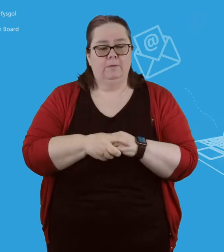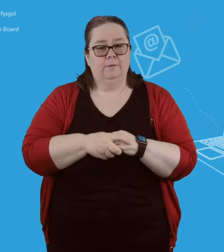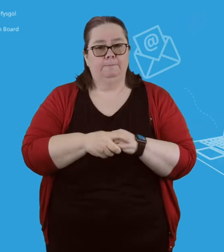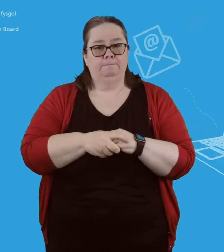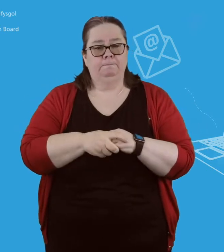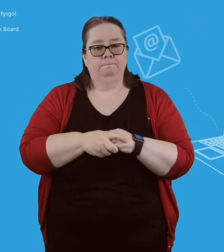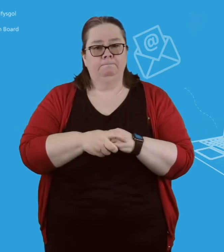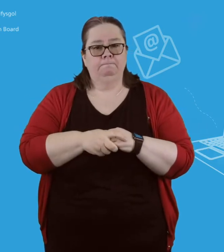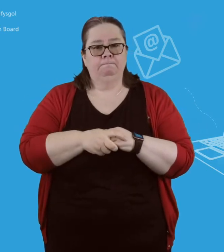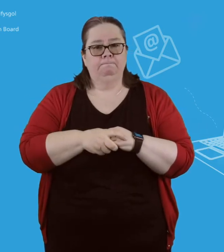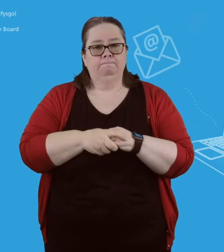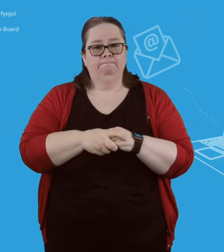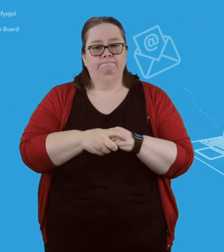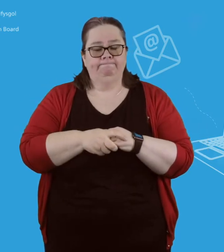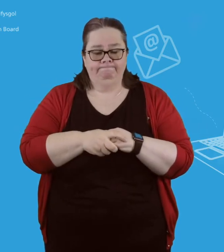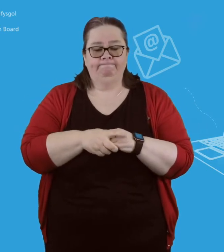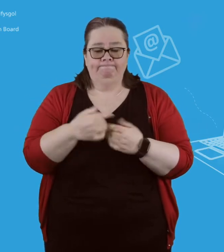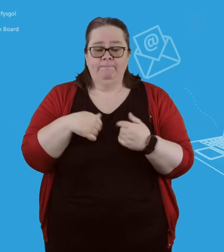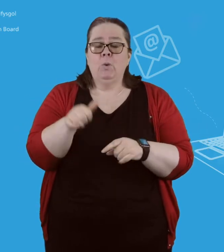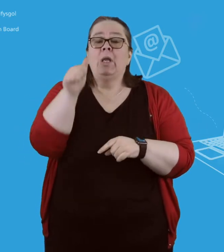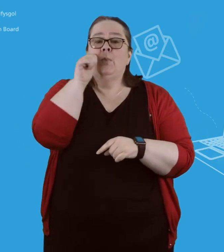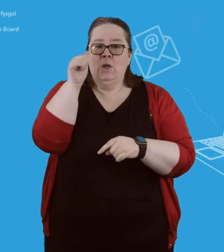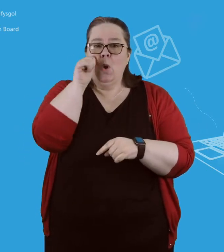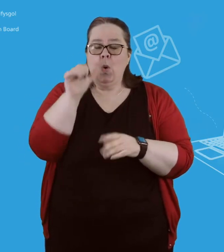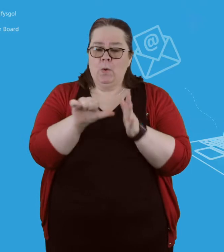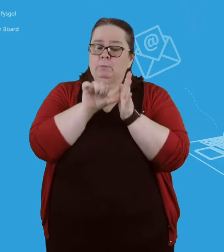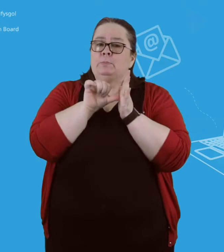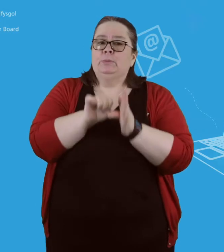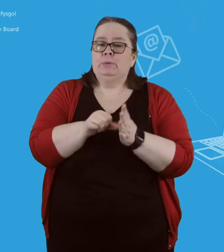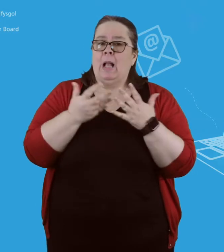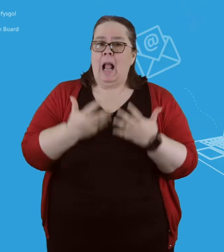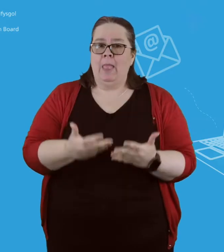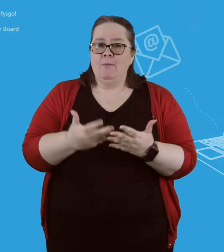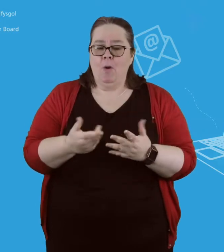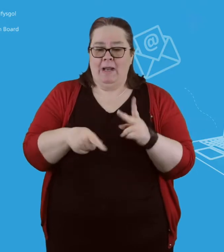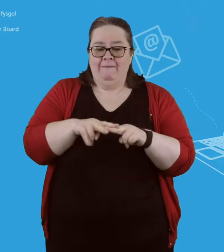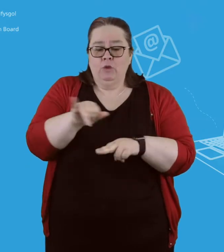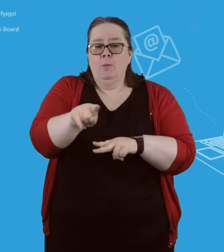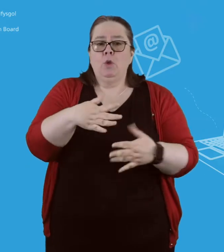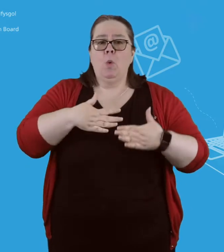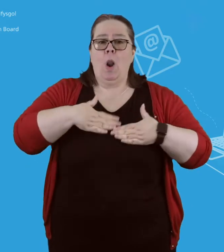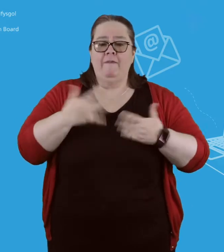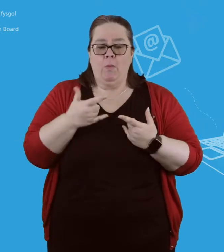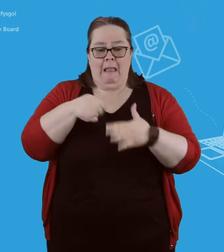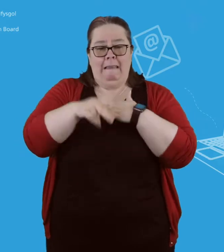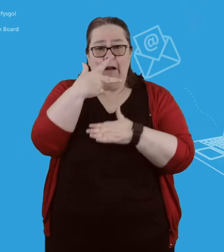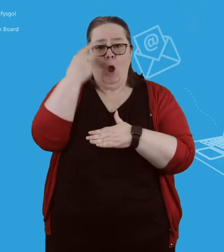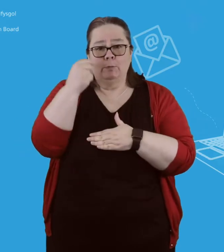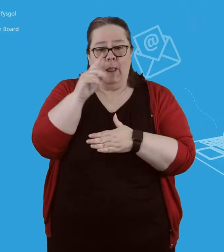I ddiogelu cyfrinachedd claf, nid yw'r gwasannau'n gallu darparu diweddariadau perthnasol i'r